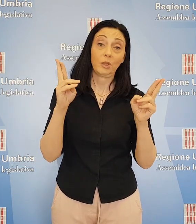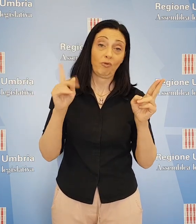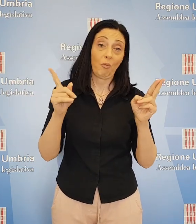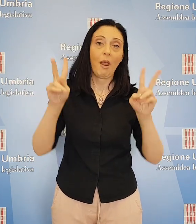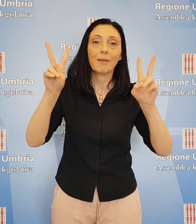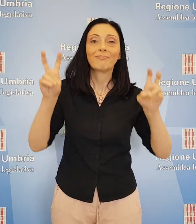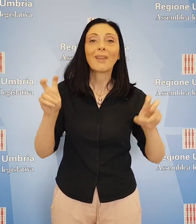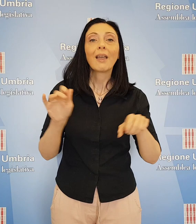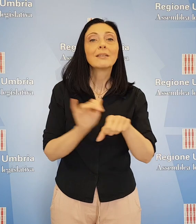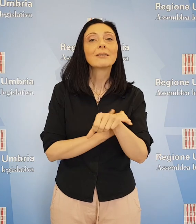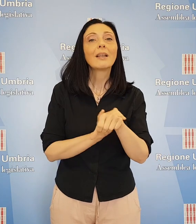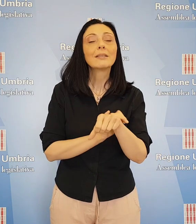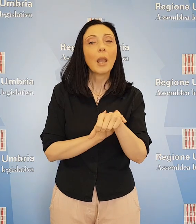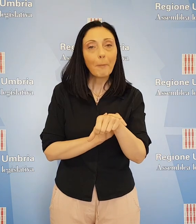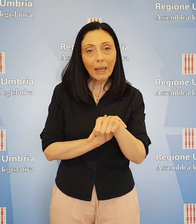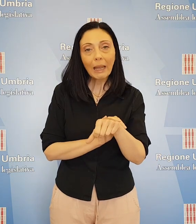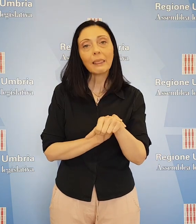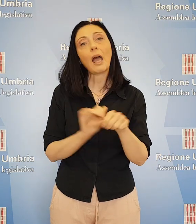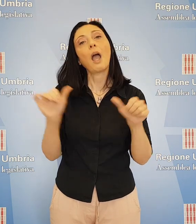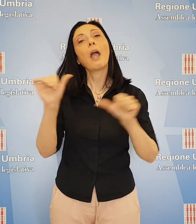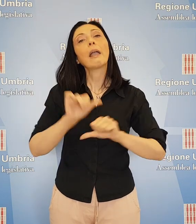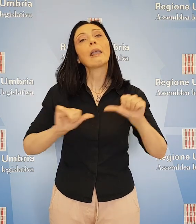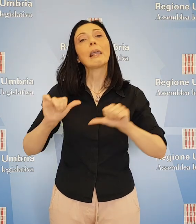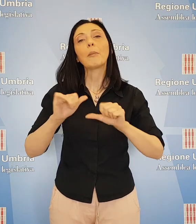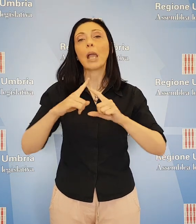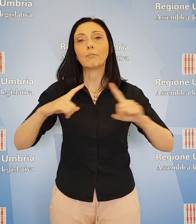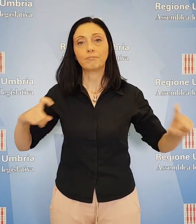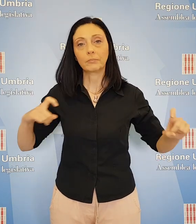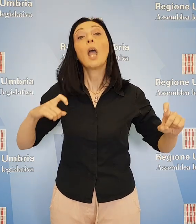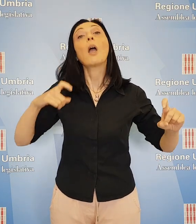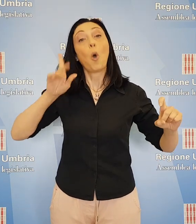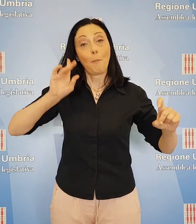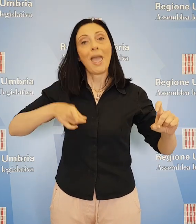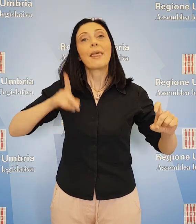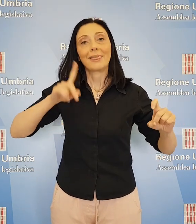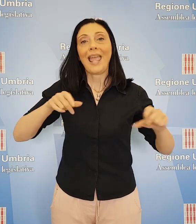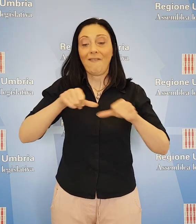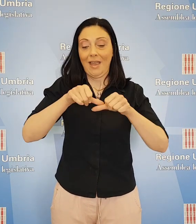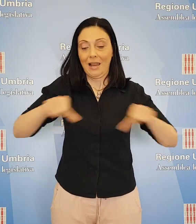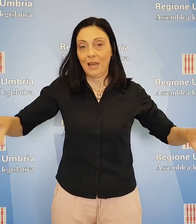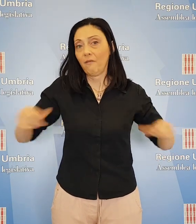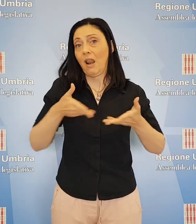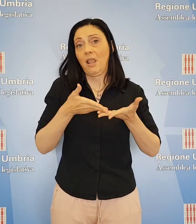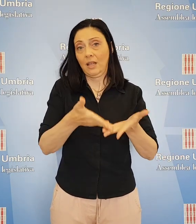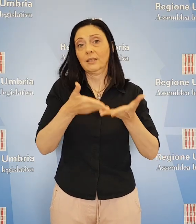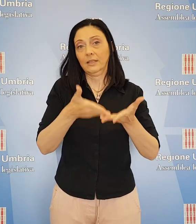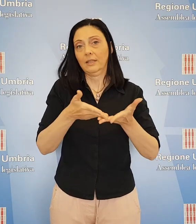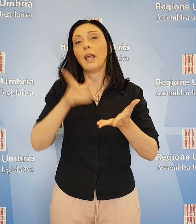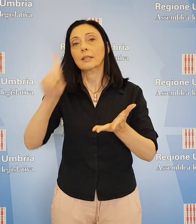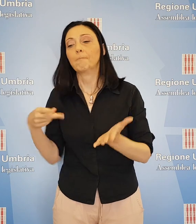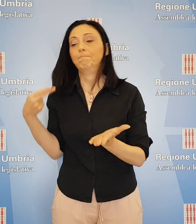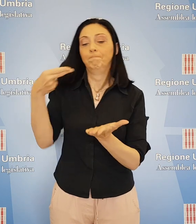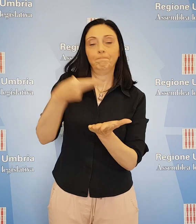'auspicio è che la sensibilità chimica multipla venga riconosciuta e inserita nei livelli essenziali di assistenza.